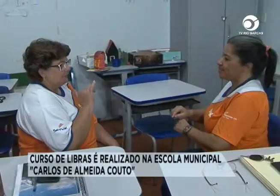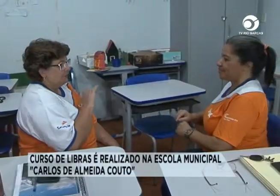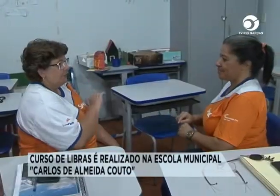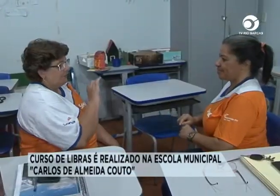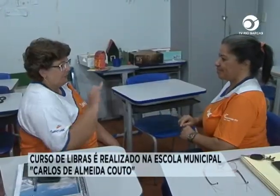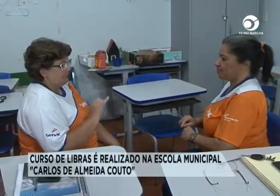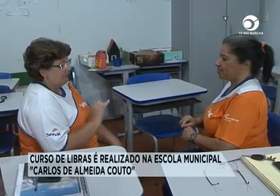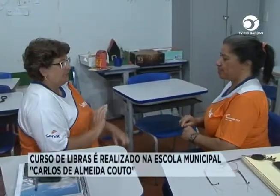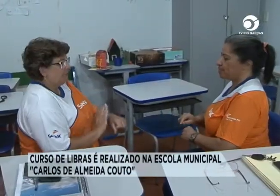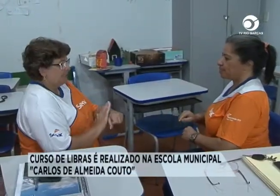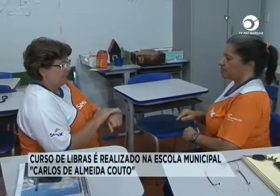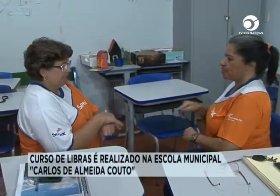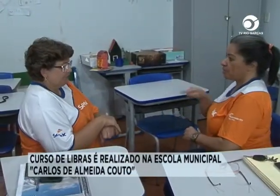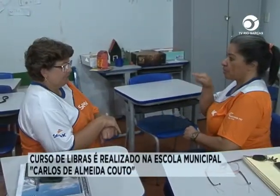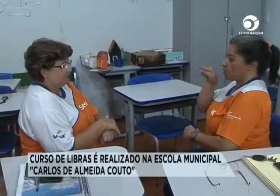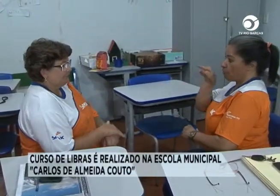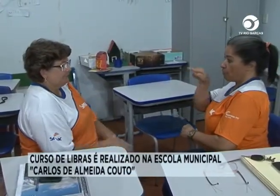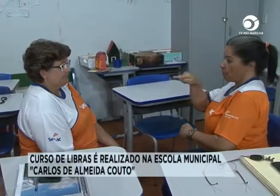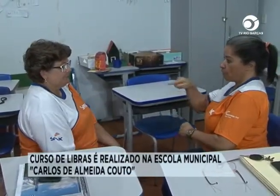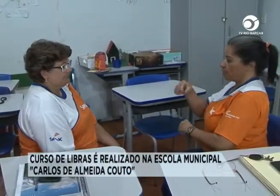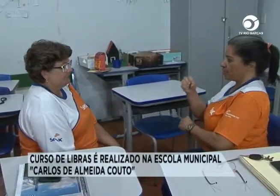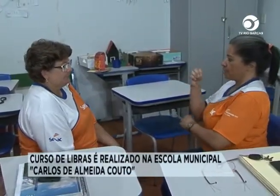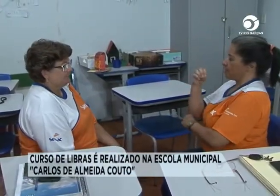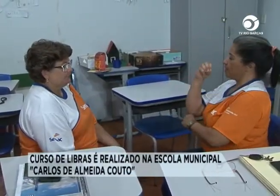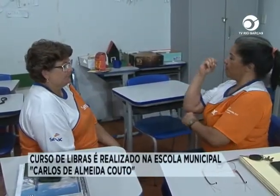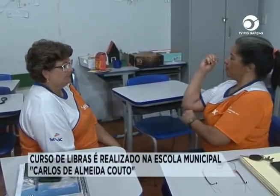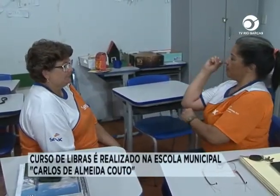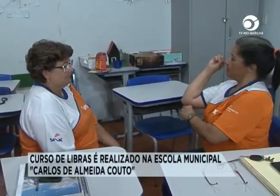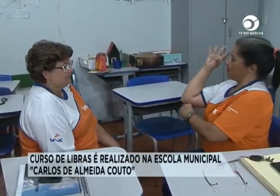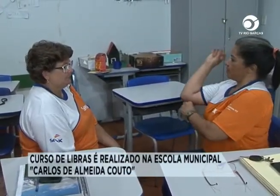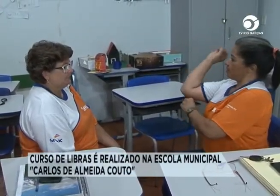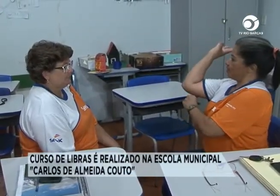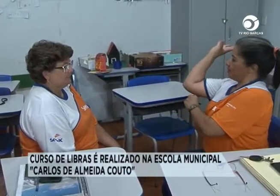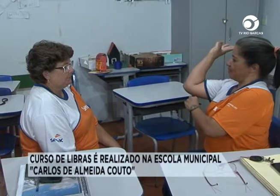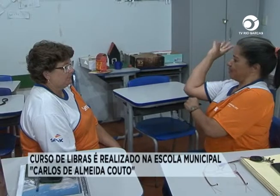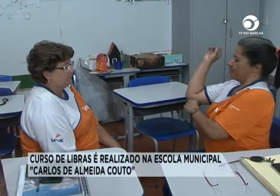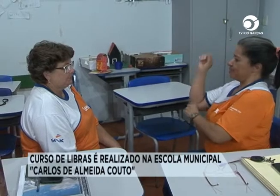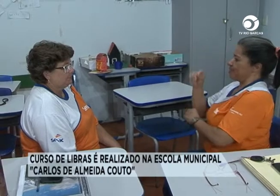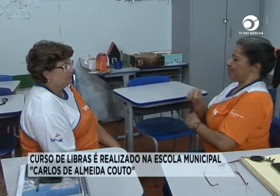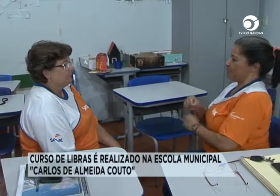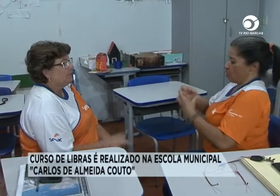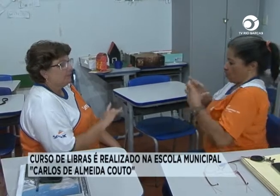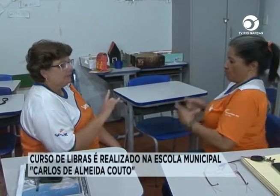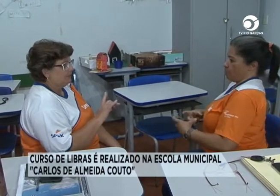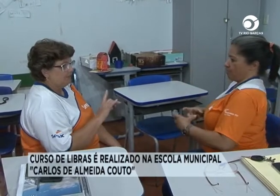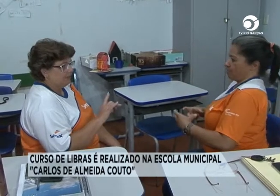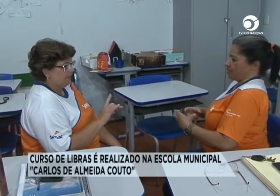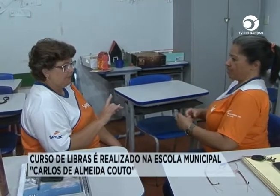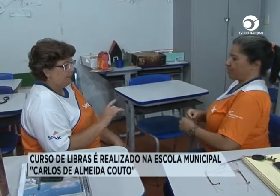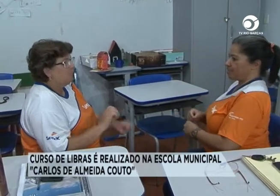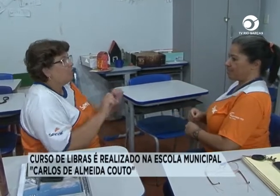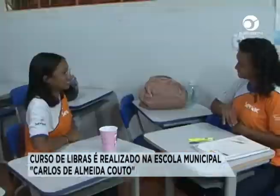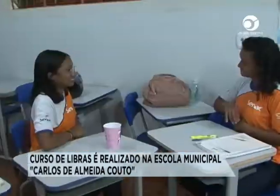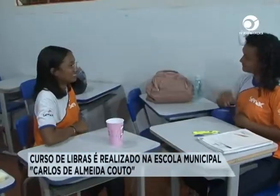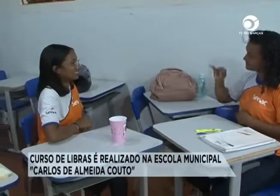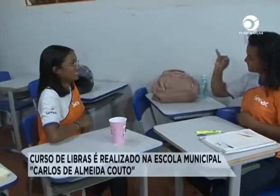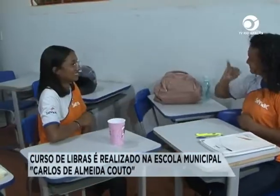juntos com os ouvintes, tendo essa interação, precisam estar inteirados, bater papo,